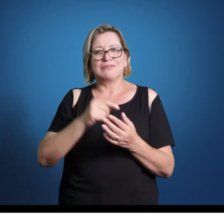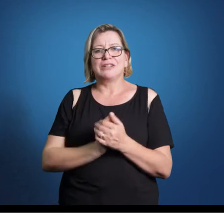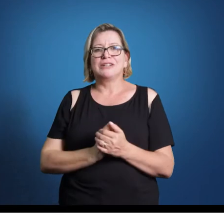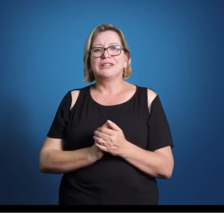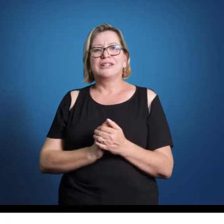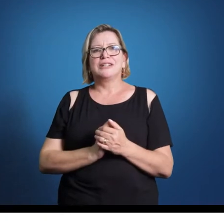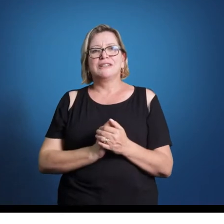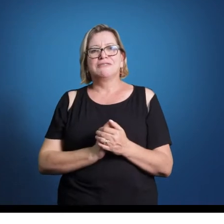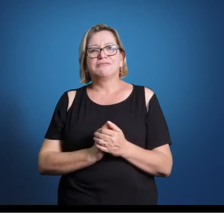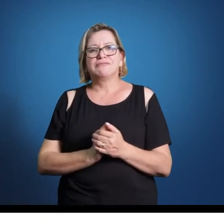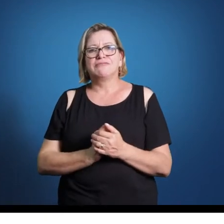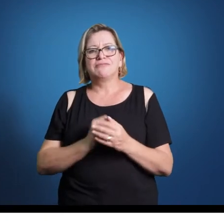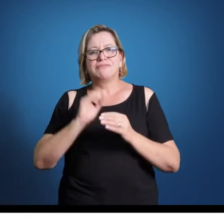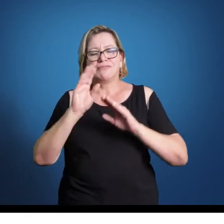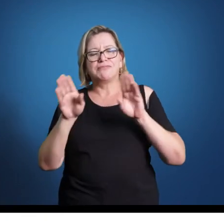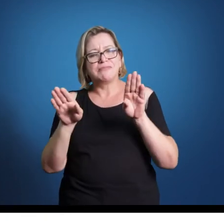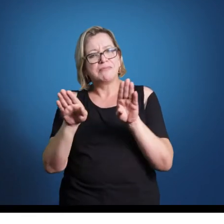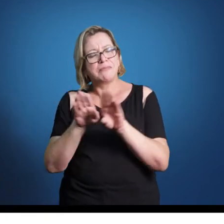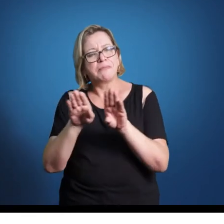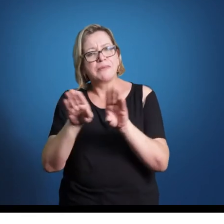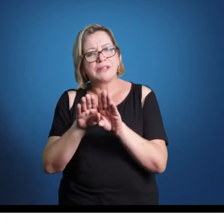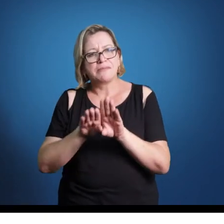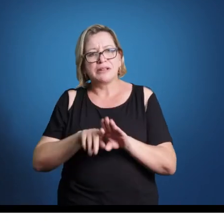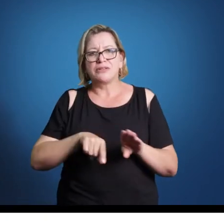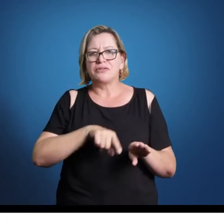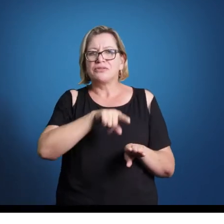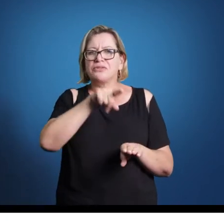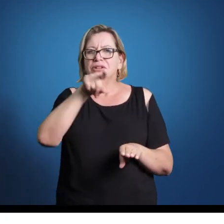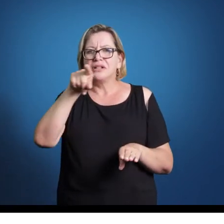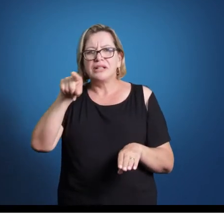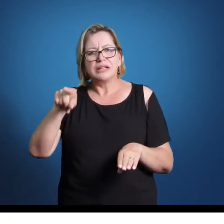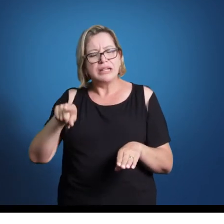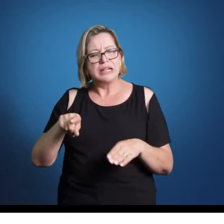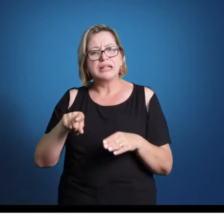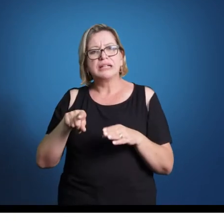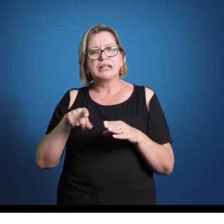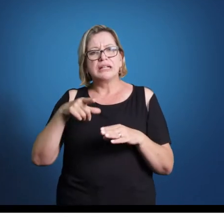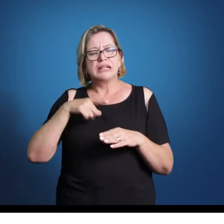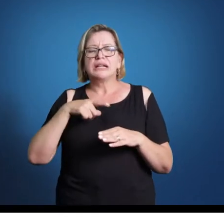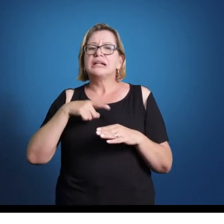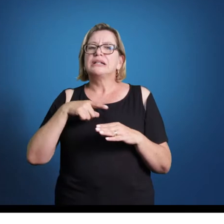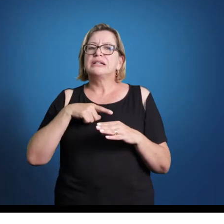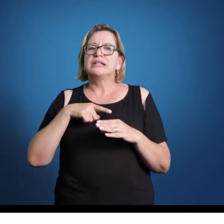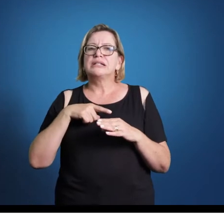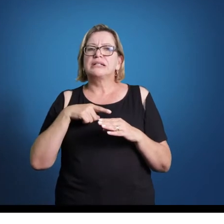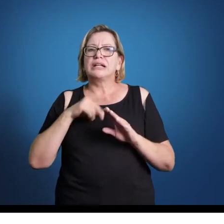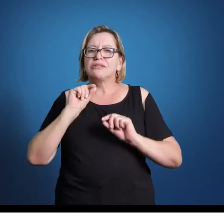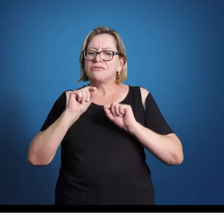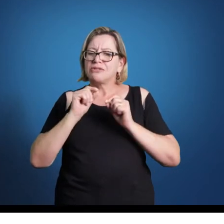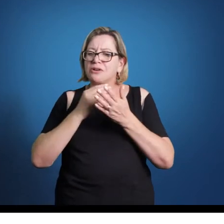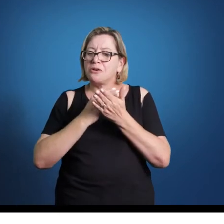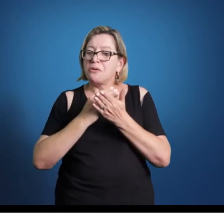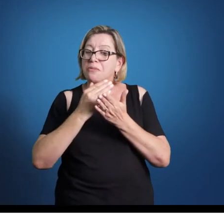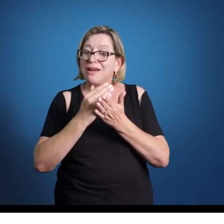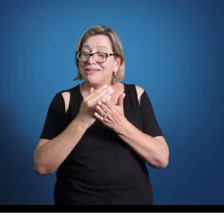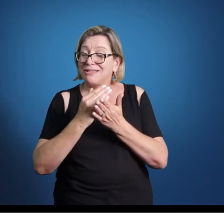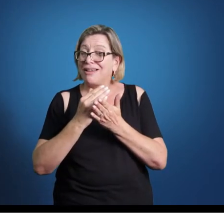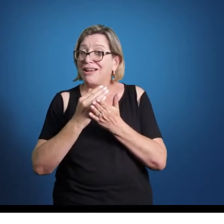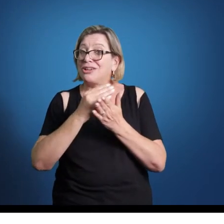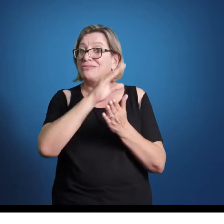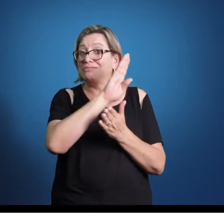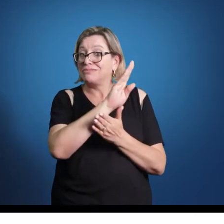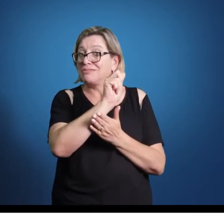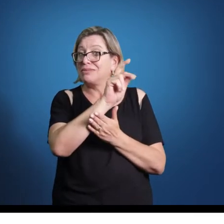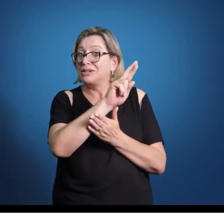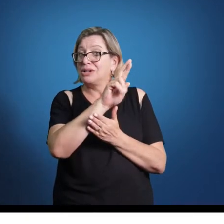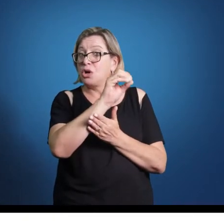Além disso, você vai ter uma questão que já é iniciada no barroco, mas apenas de maneira incipiente, que é o desenvolvimento da